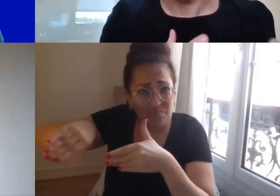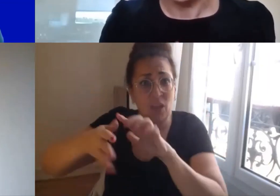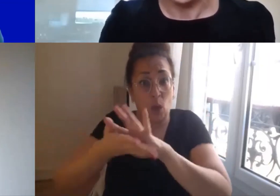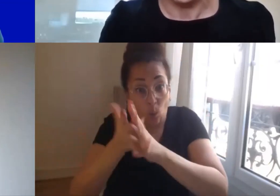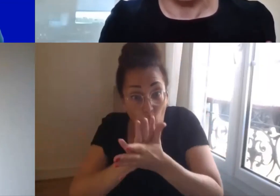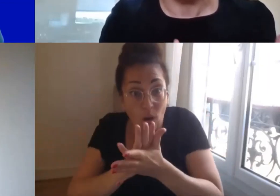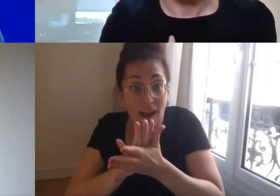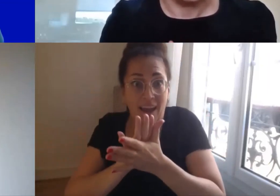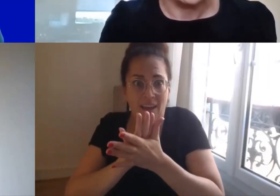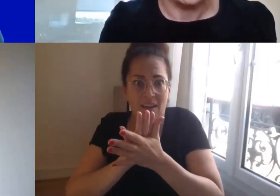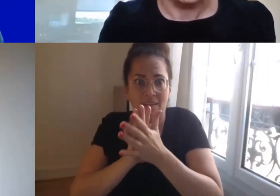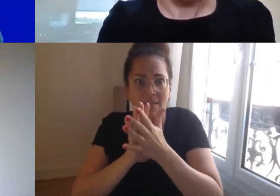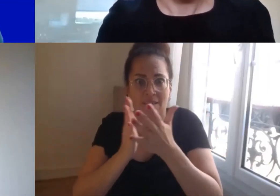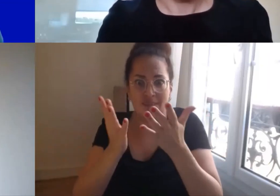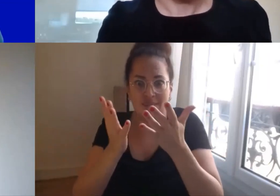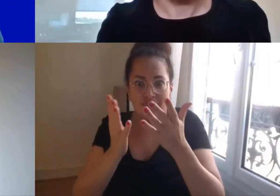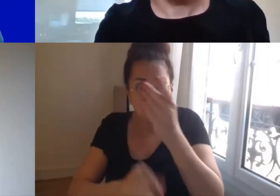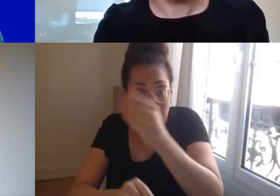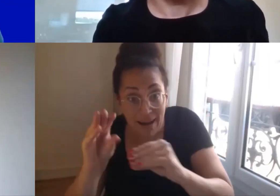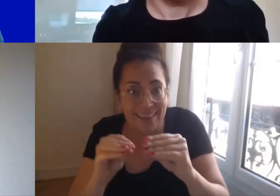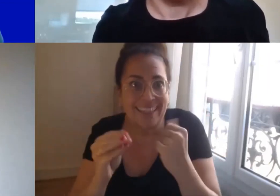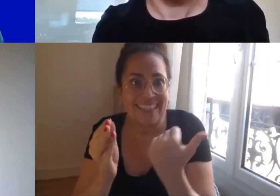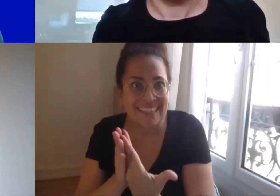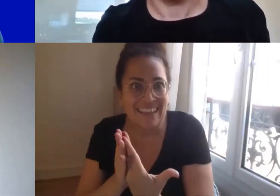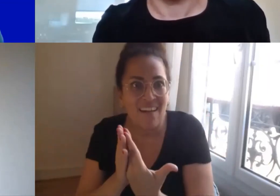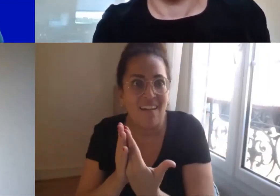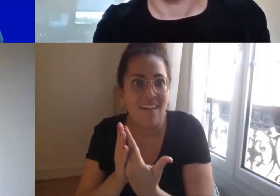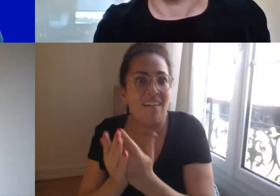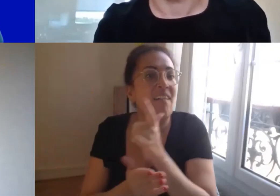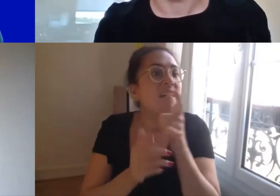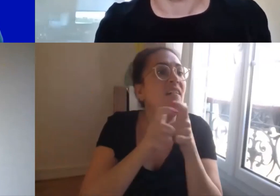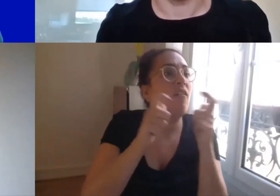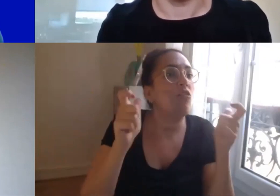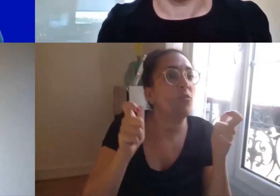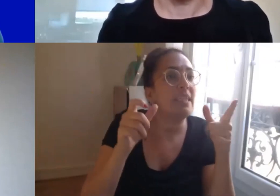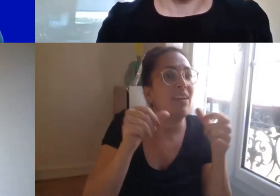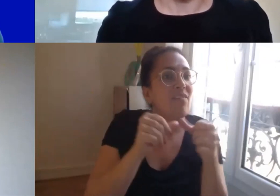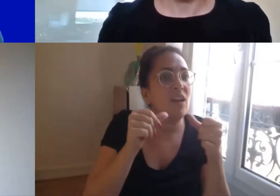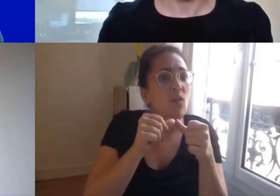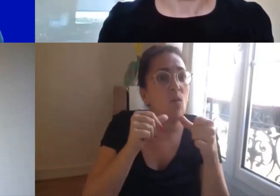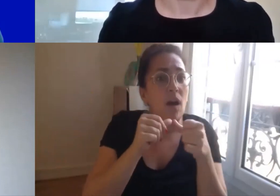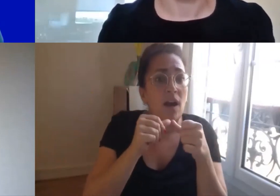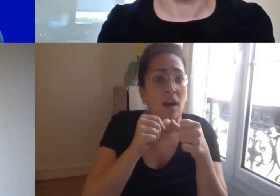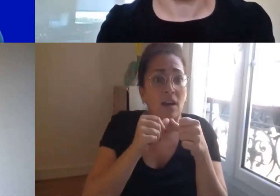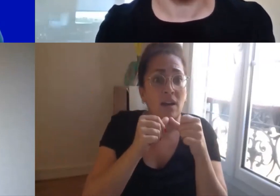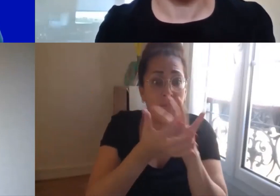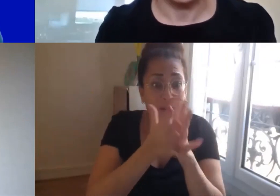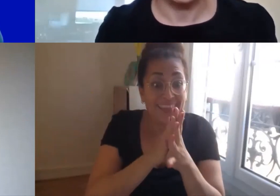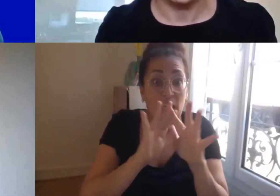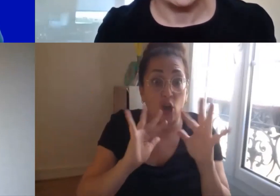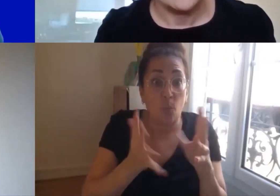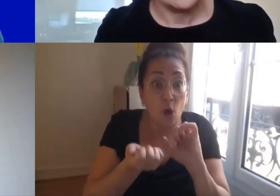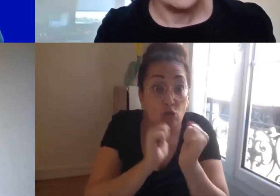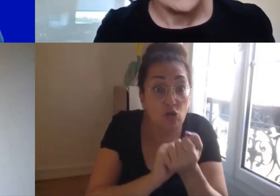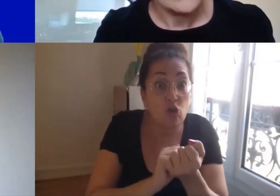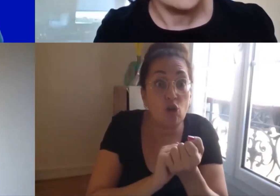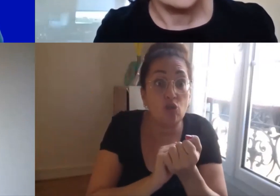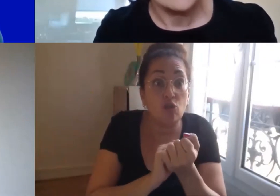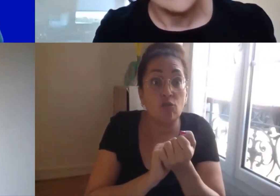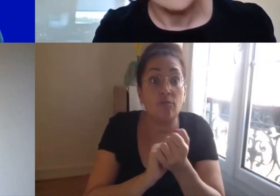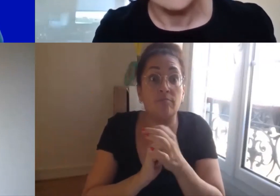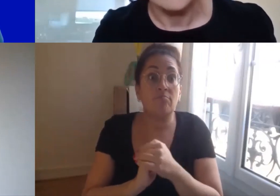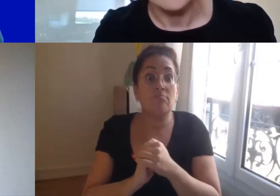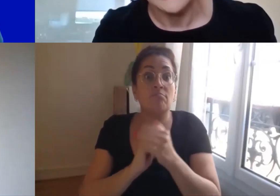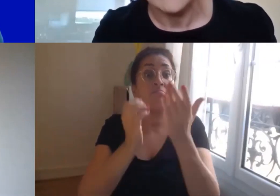autre solution autre vision et à la fois pour toute autre entreprise de pratiquer autrement l'innovation aujourd'hui quand on regarde le secteur économique